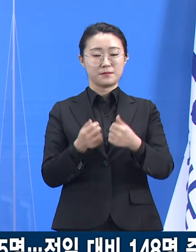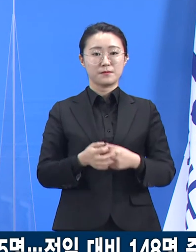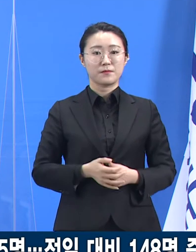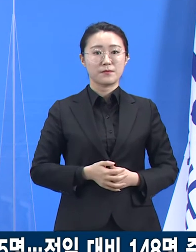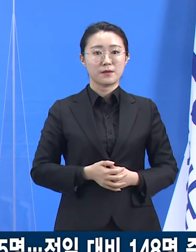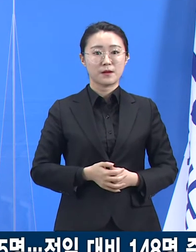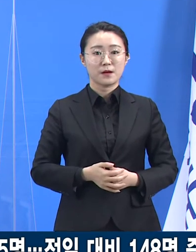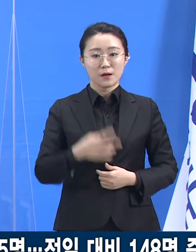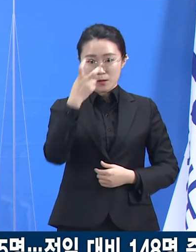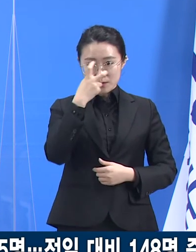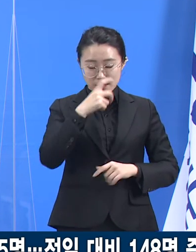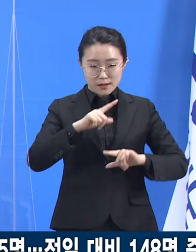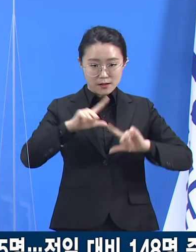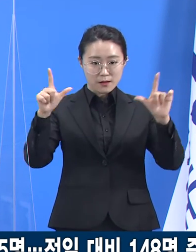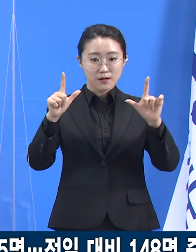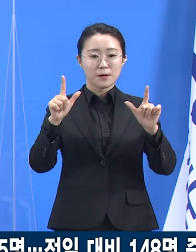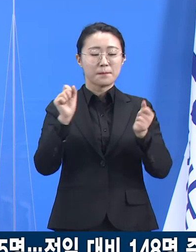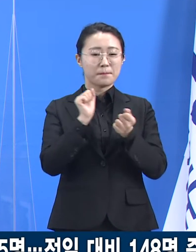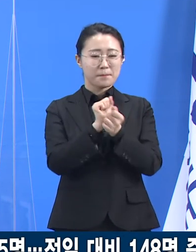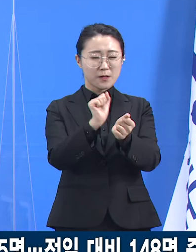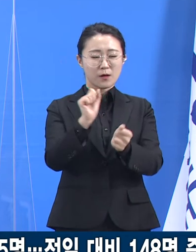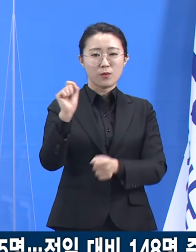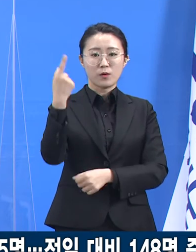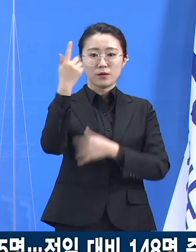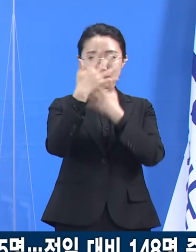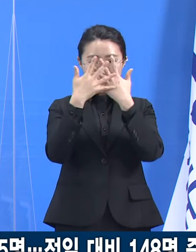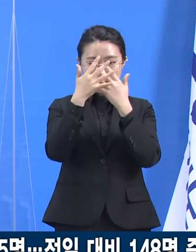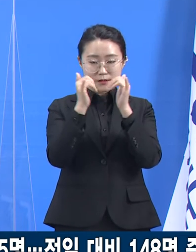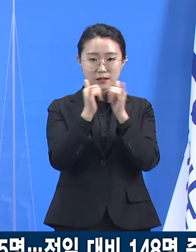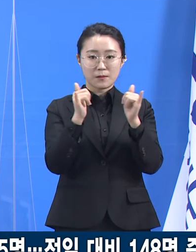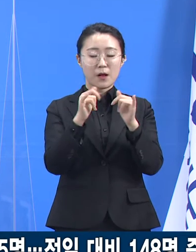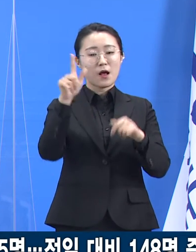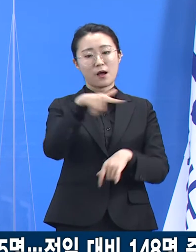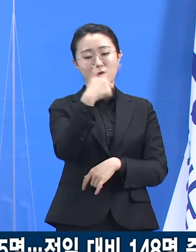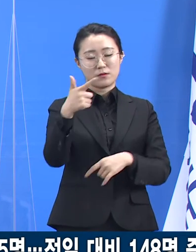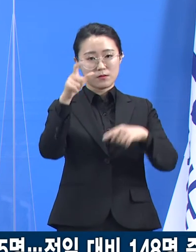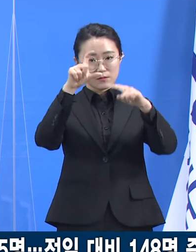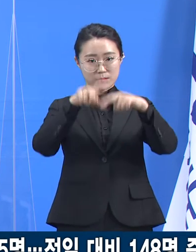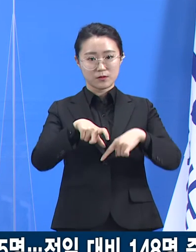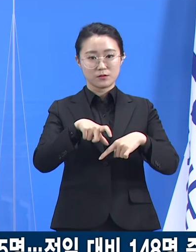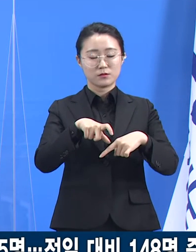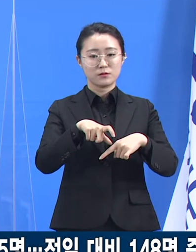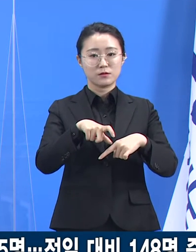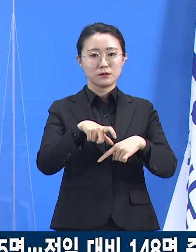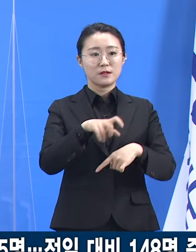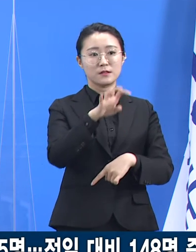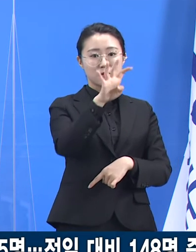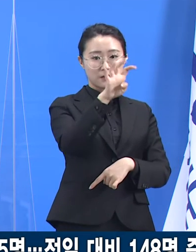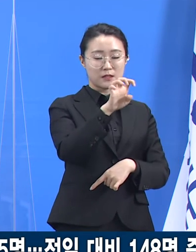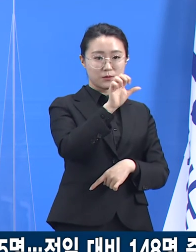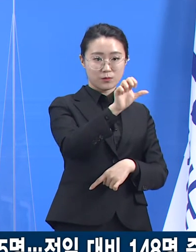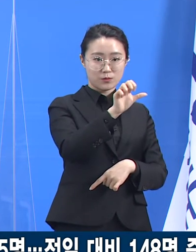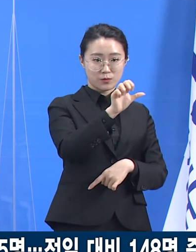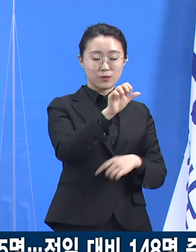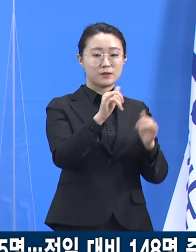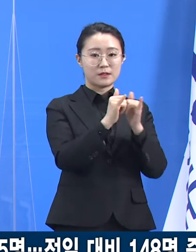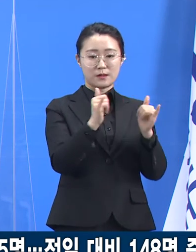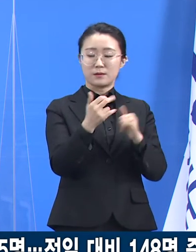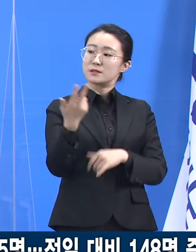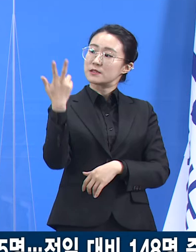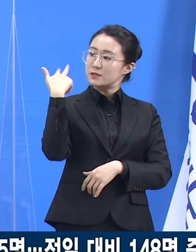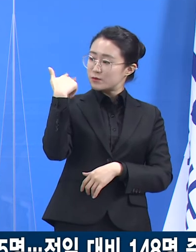당시 감염 경로를 알 수 없는 확진자는 일평균 54명으로 전주 40명 대비 14명이